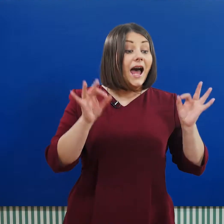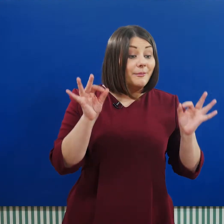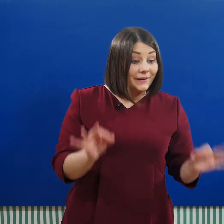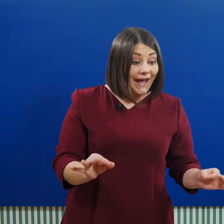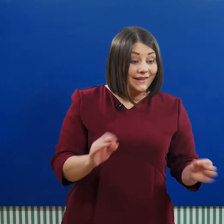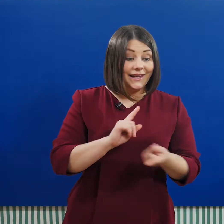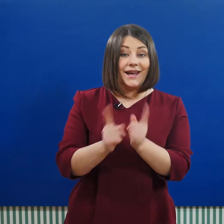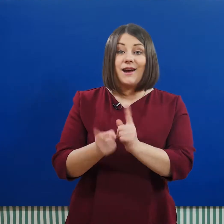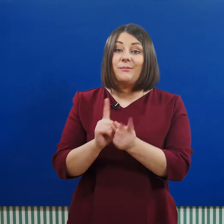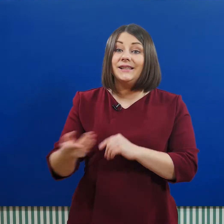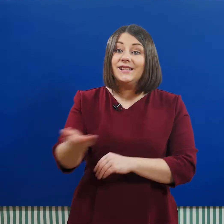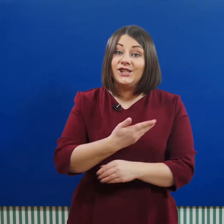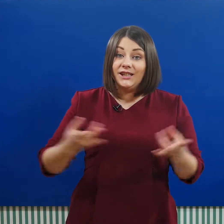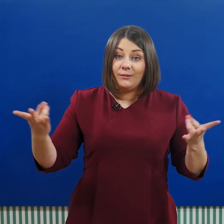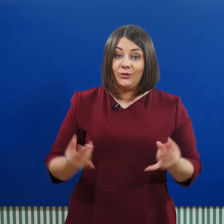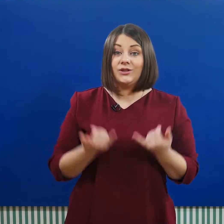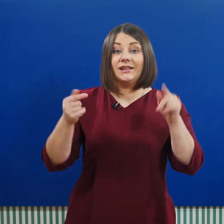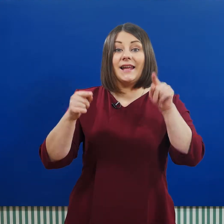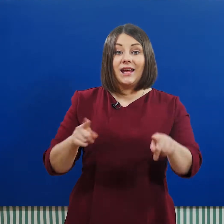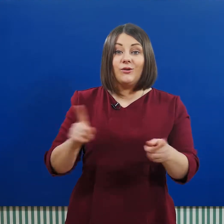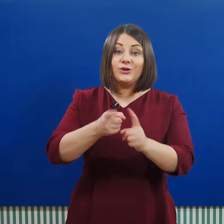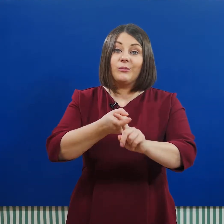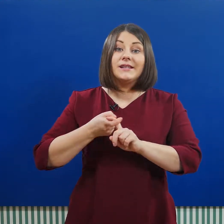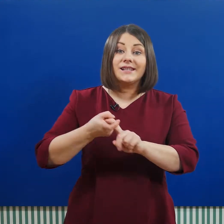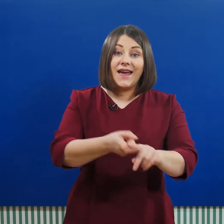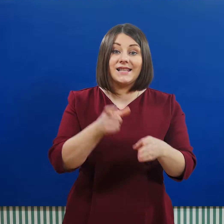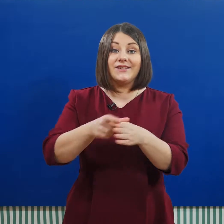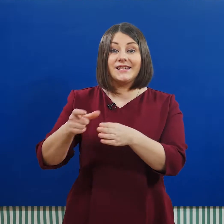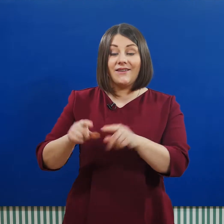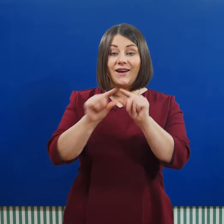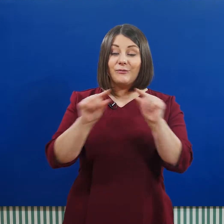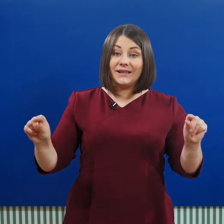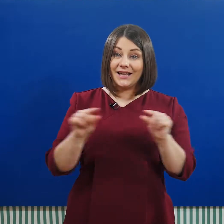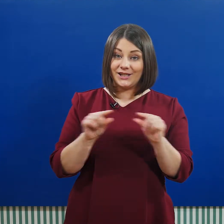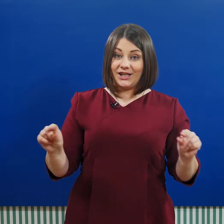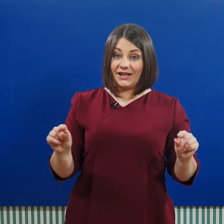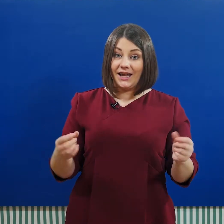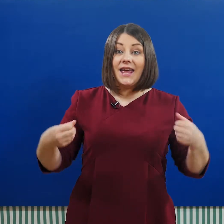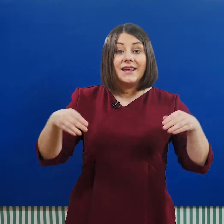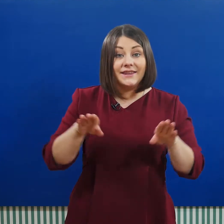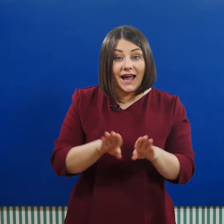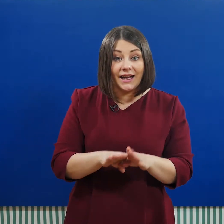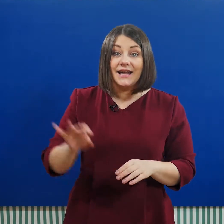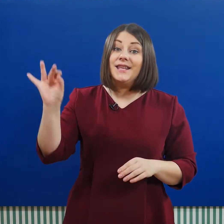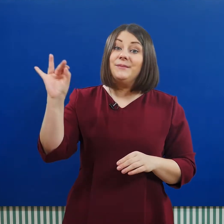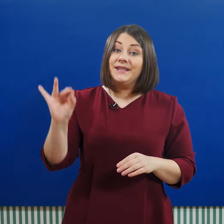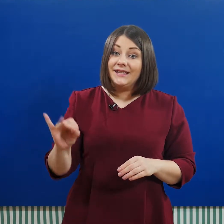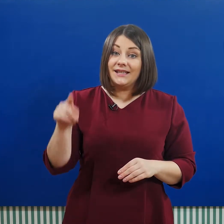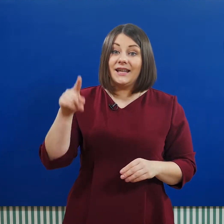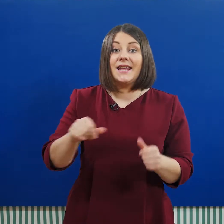Правильно! Падежи нам нужны для того, чтобы связывать слова в предложениях. Итак, именительный –